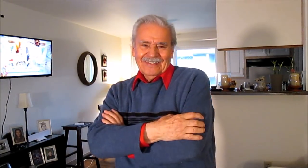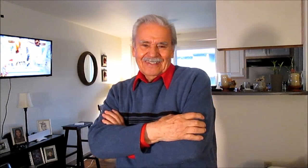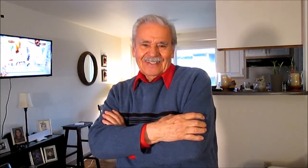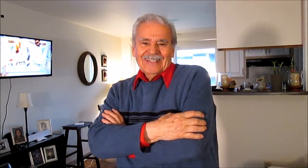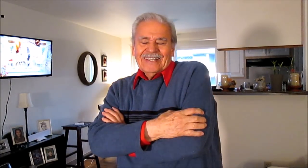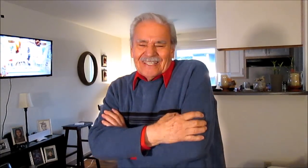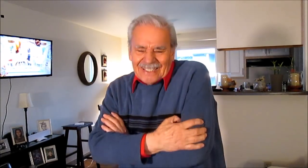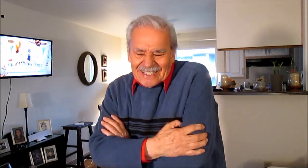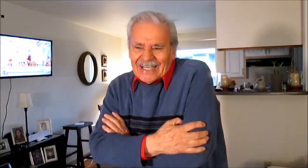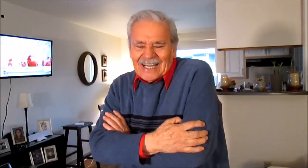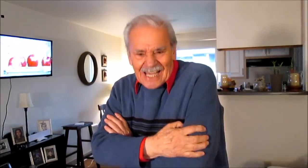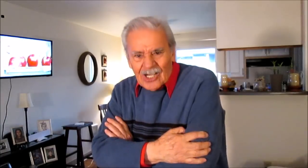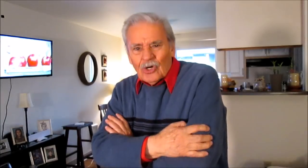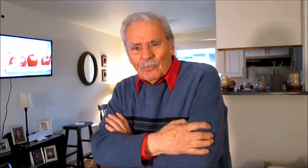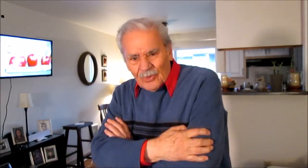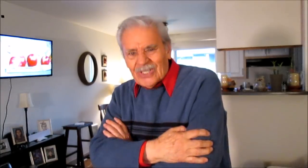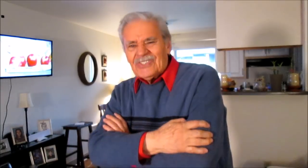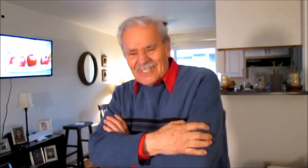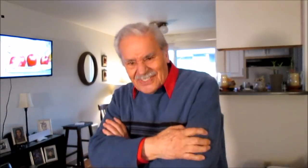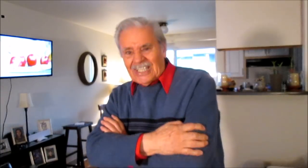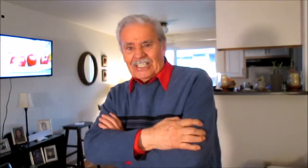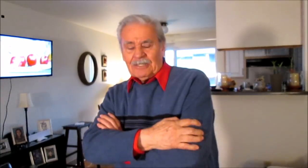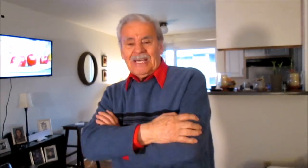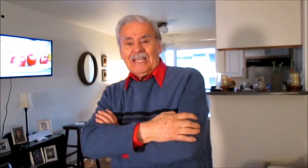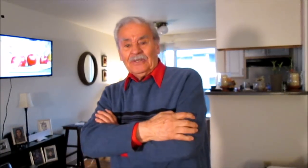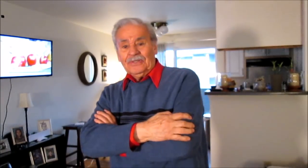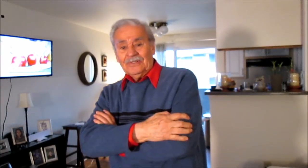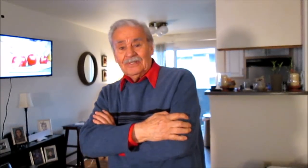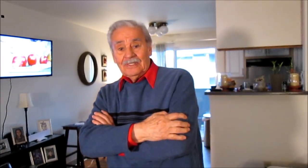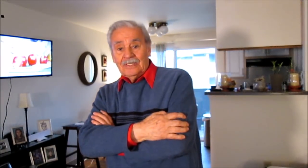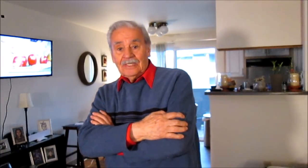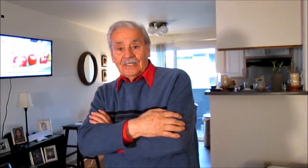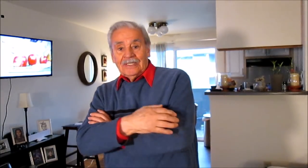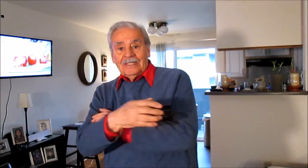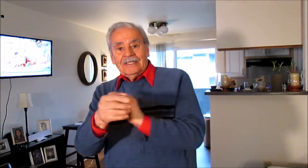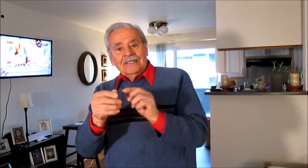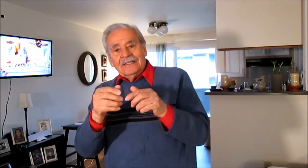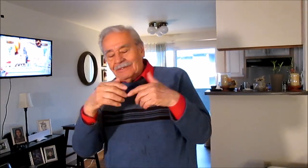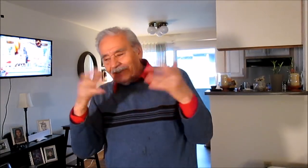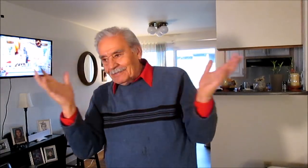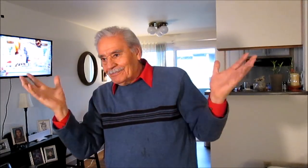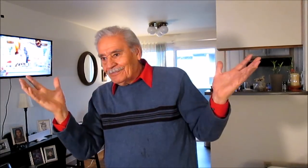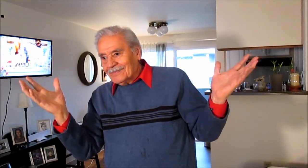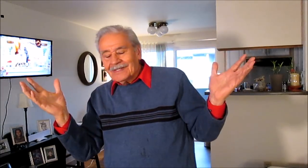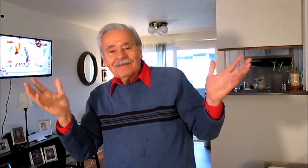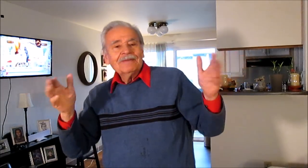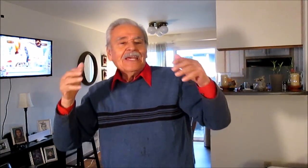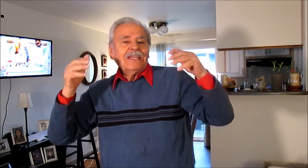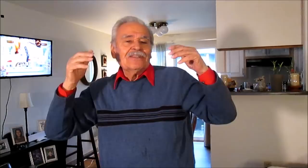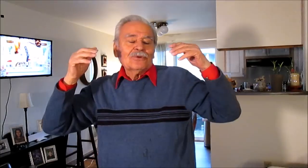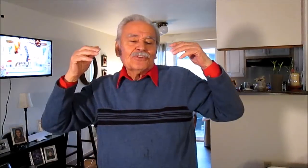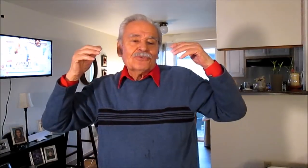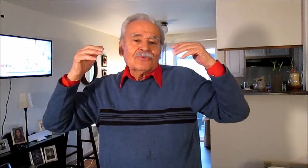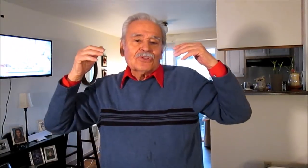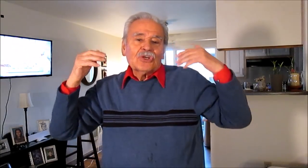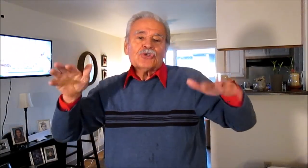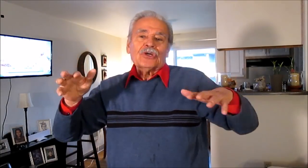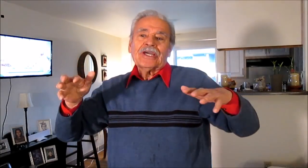¿qué carajo podés hacer hermano? en fin esto es un rollo que